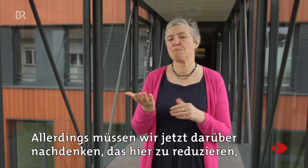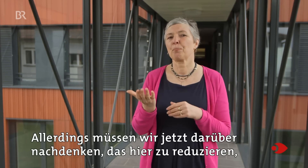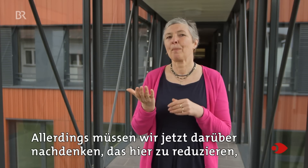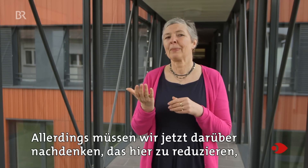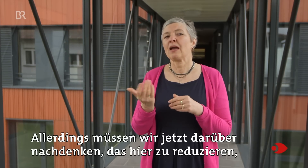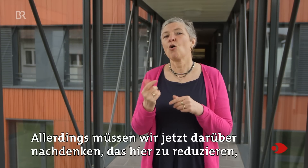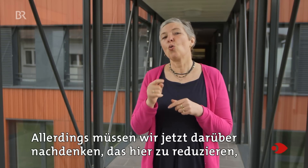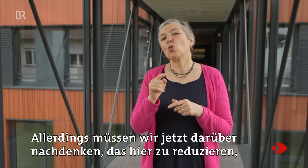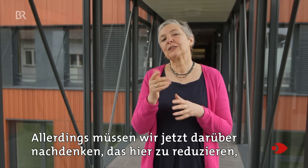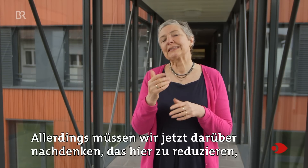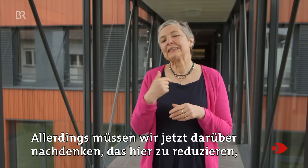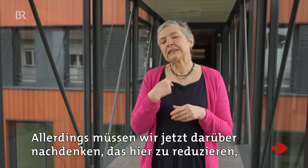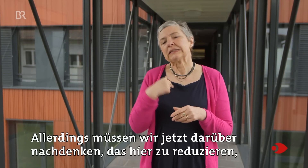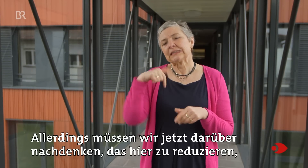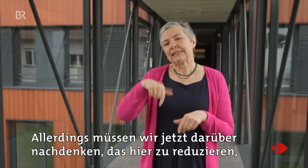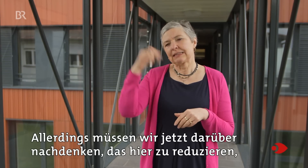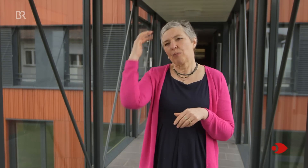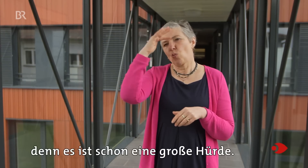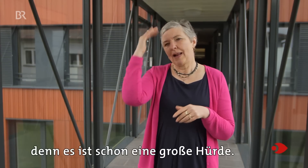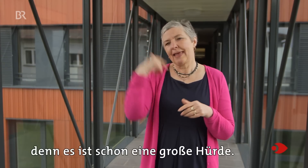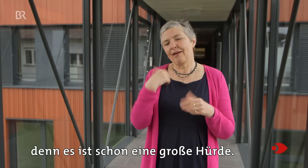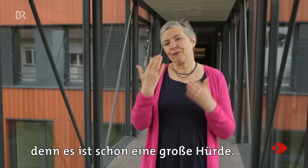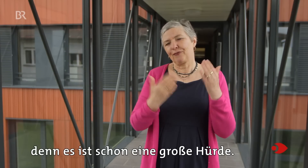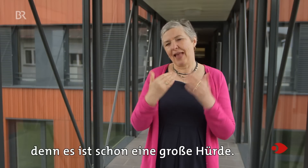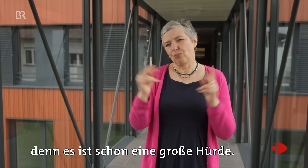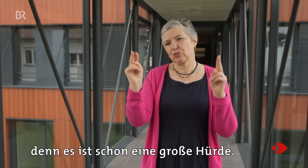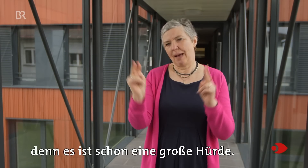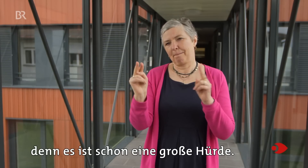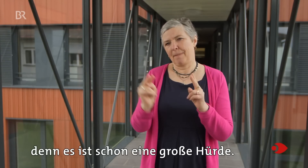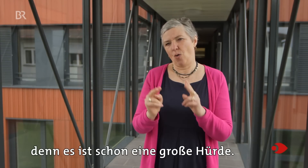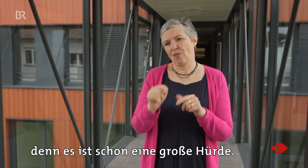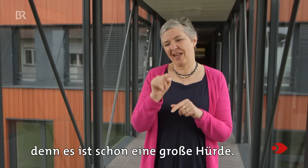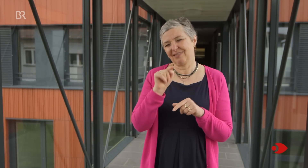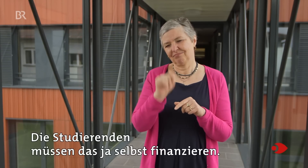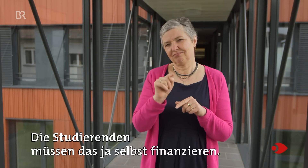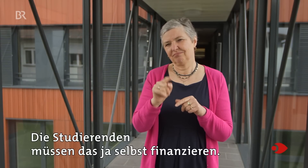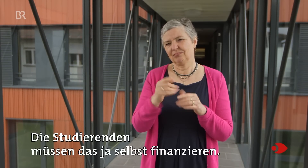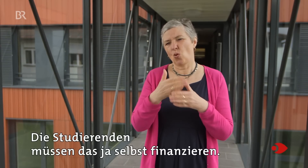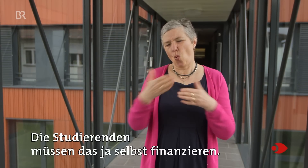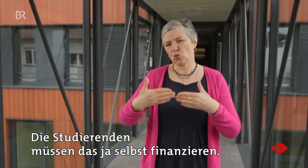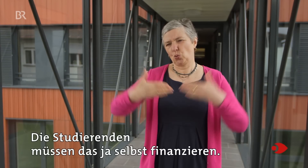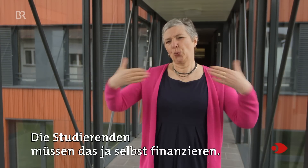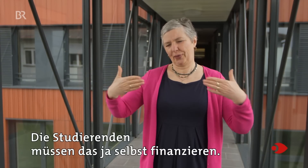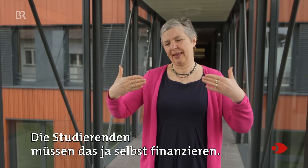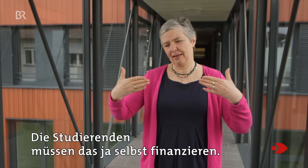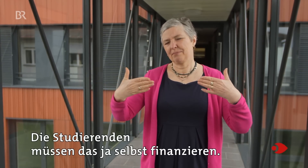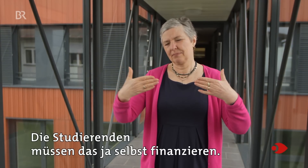darüber nachdenken, das hier zu reduzieren. Denn es ist schon eine große Hürde. Die Studierenden müssen das ja selbst